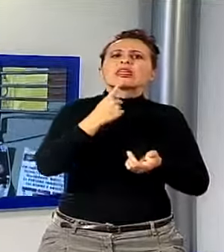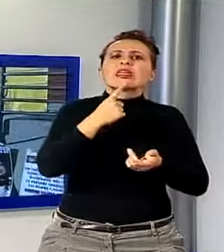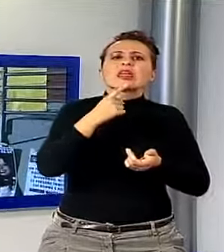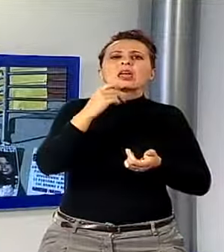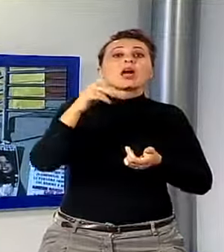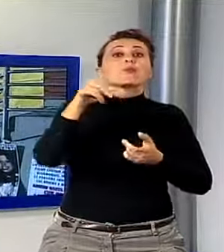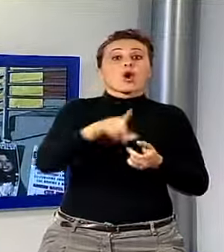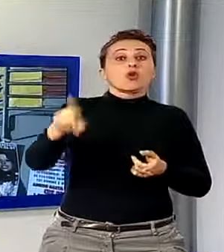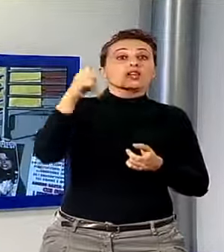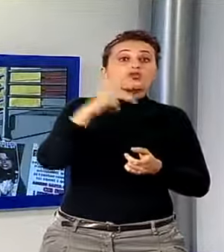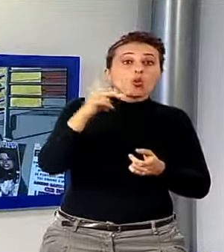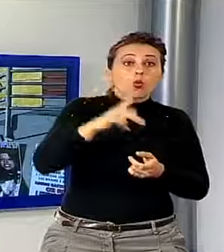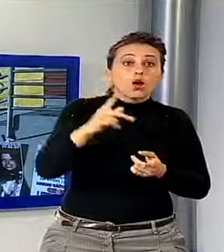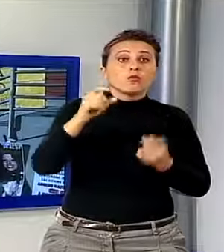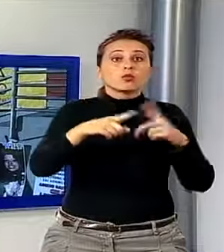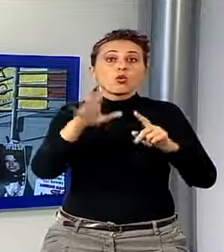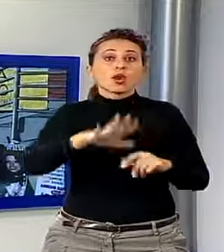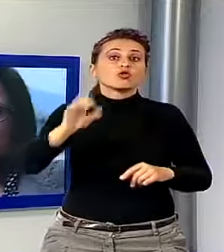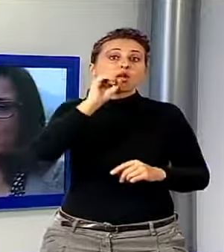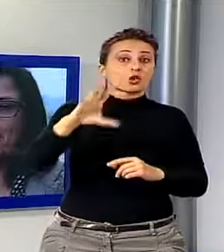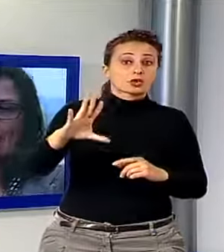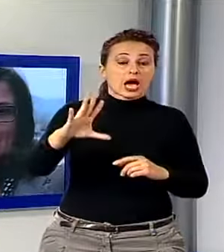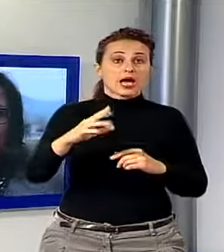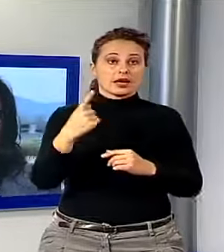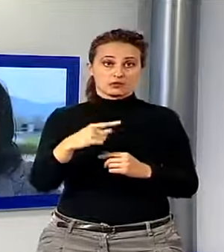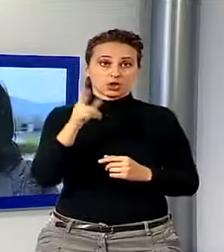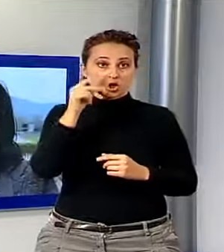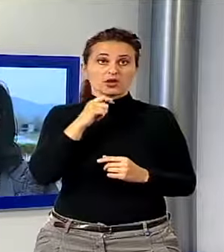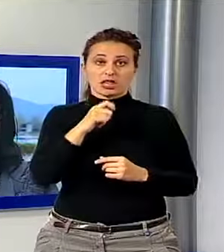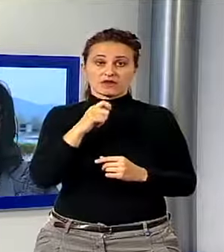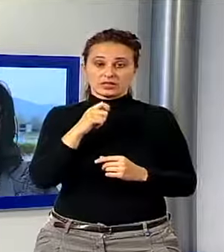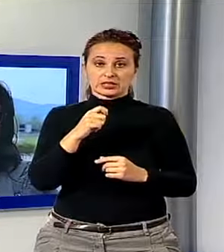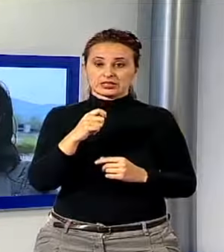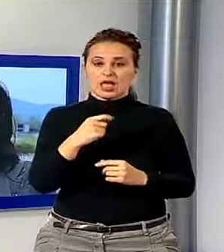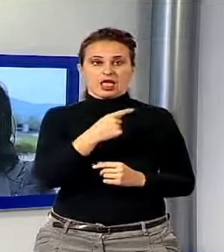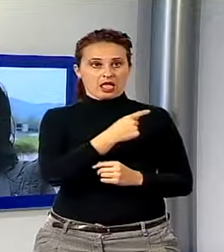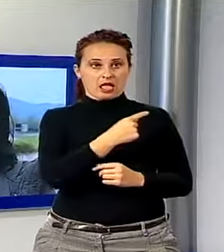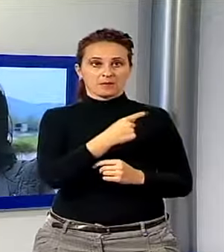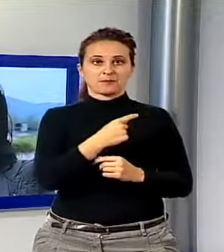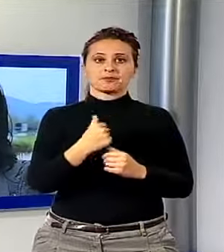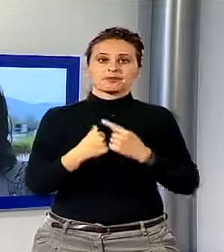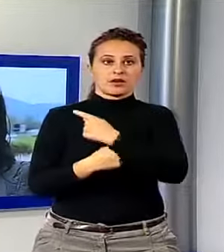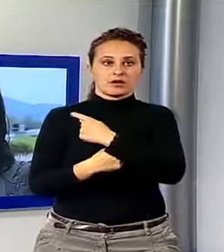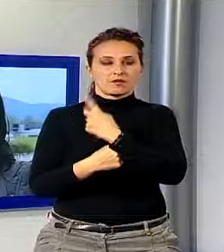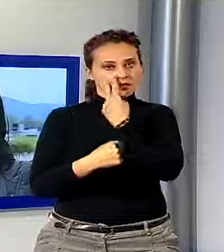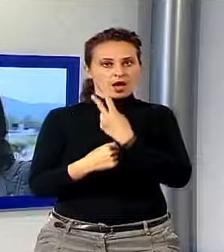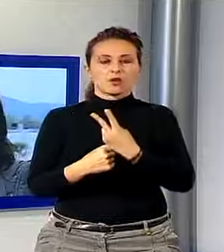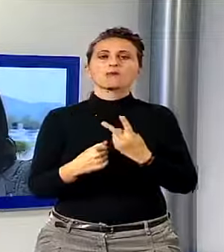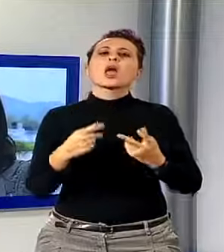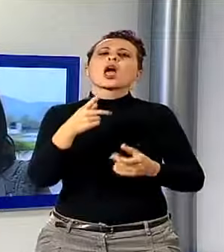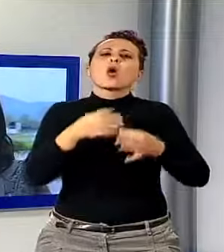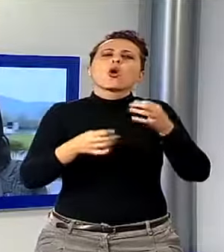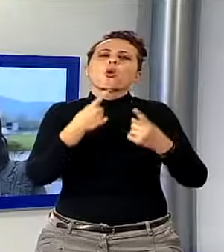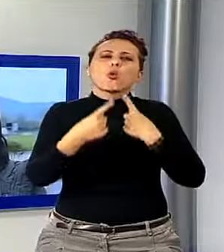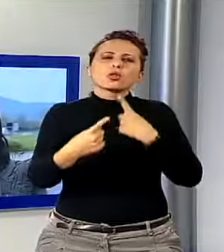Sentiamo che cosa ha detto al termine dell'udienza. È stata un'udienza prettamente tecnica relativa